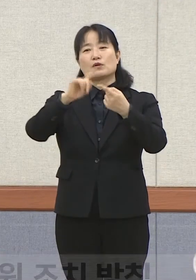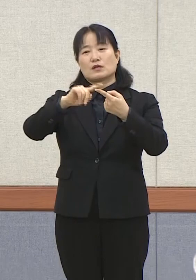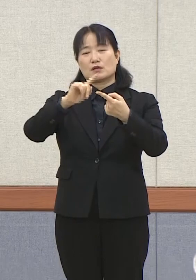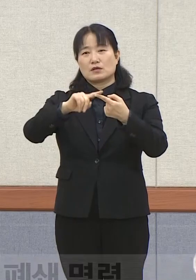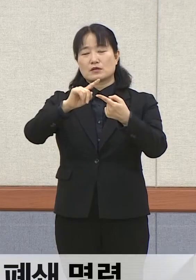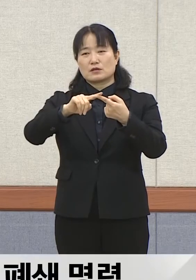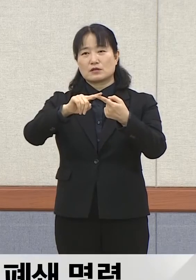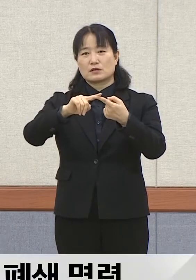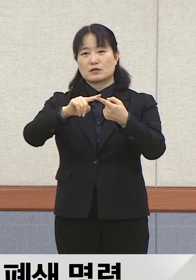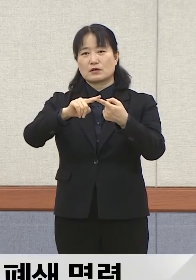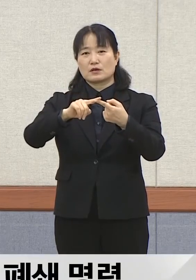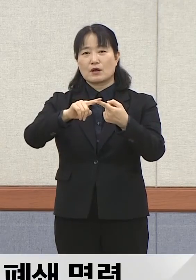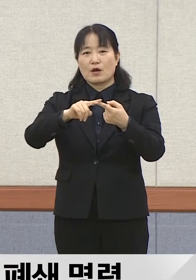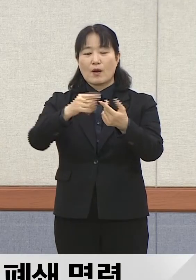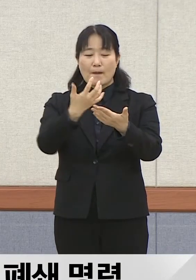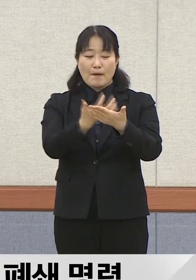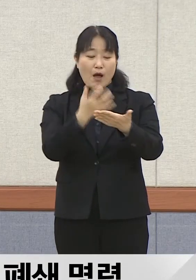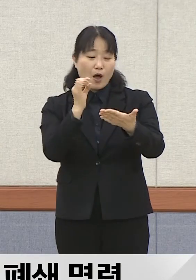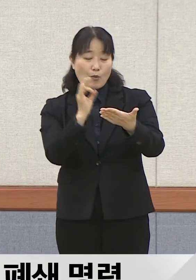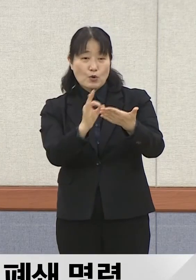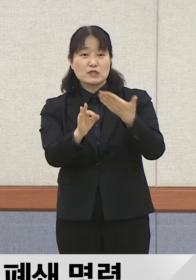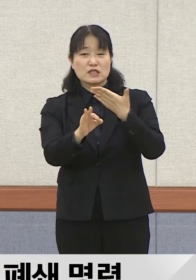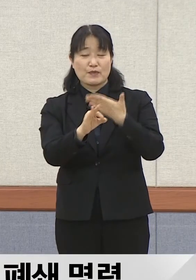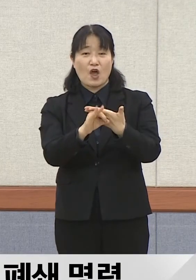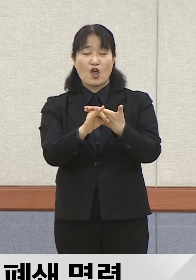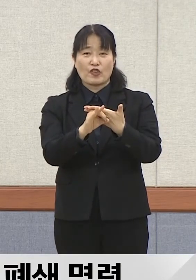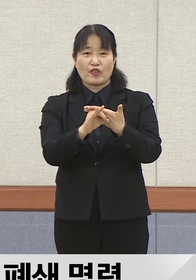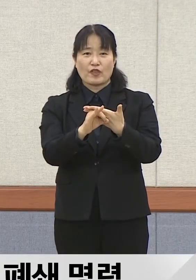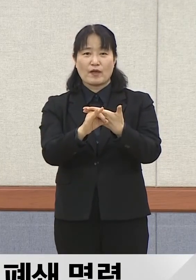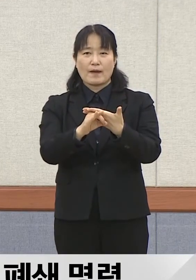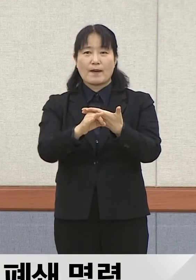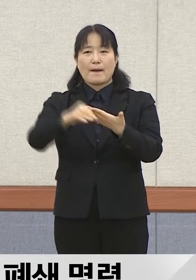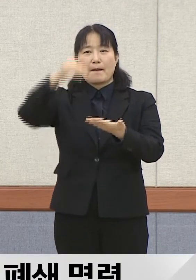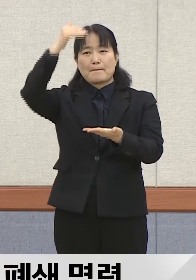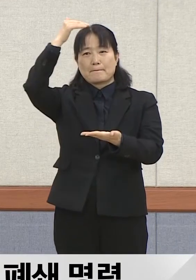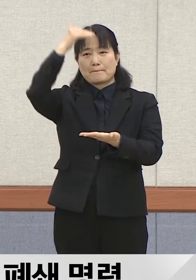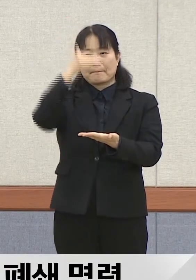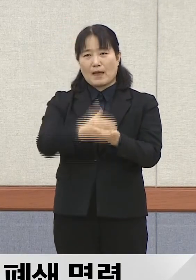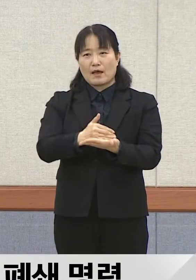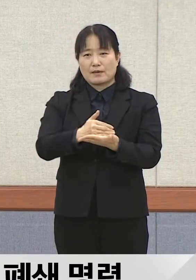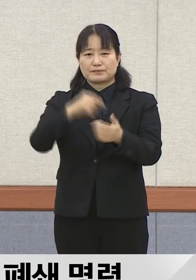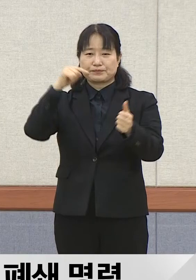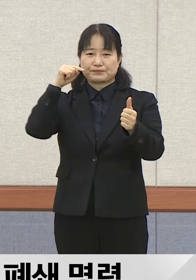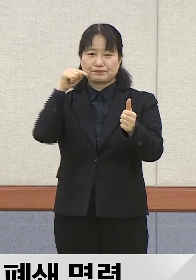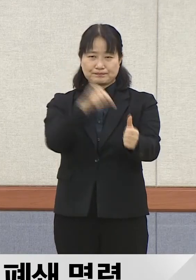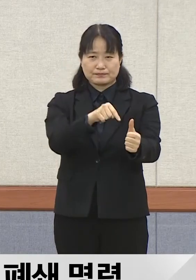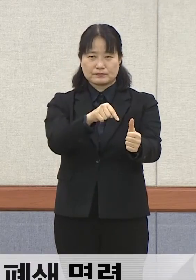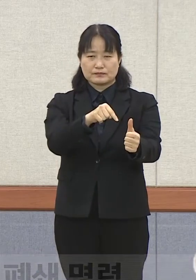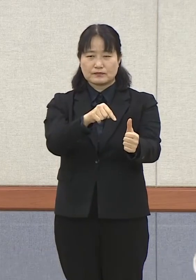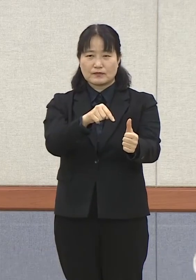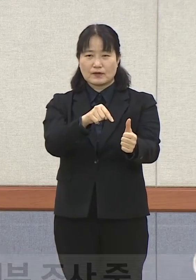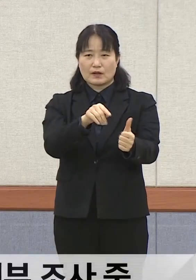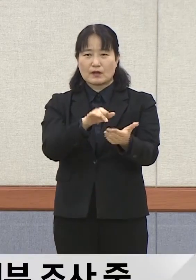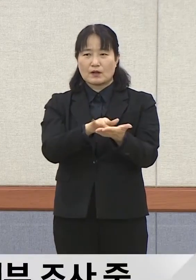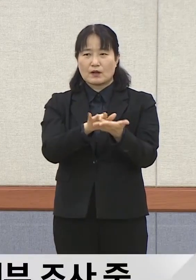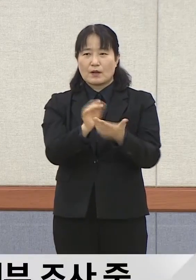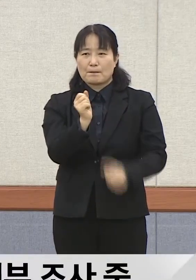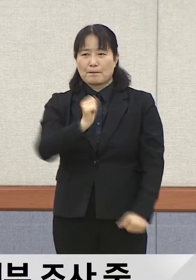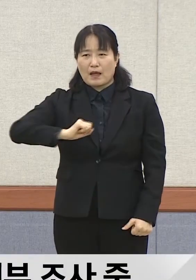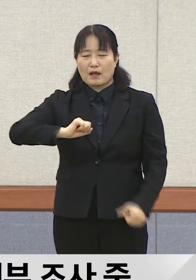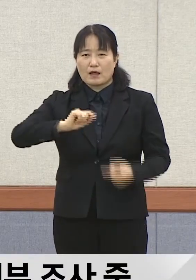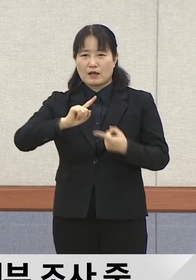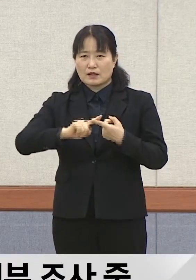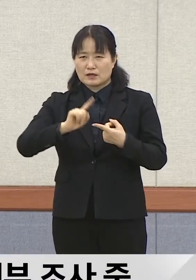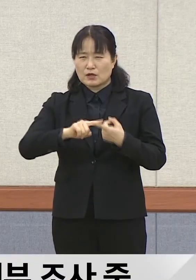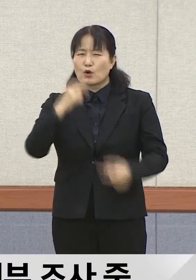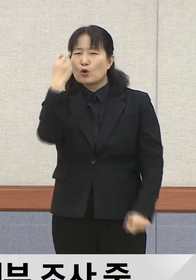배부해드린 자료처럼 지금 폐쇄 명령을 지금 했고요 방역수칙 위반 여부에 대해서